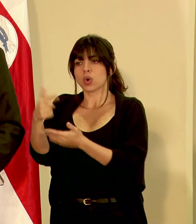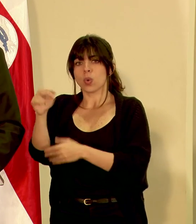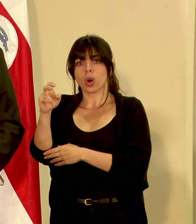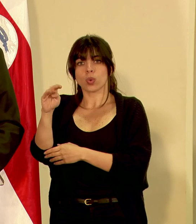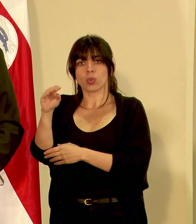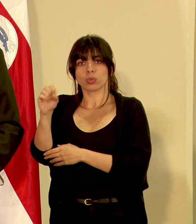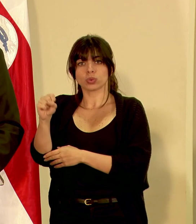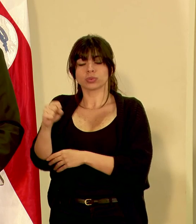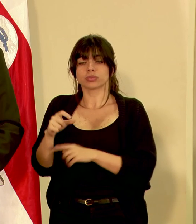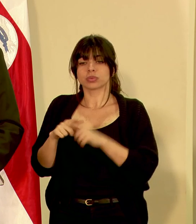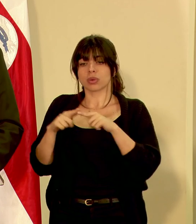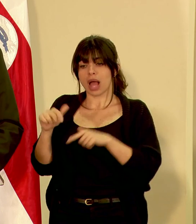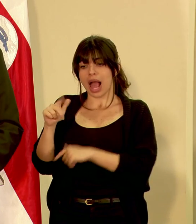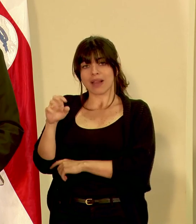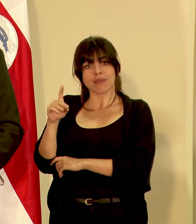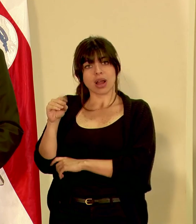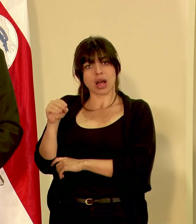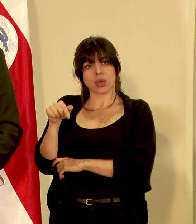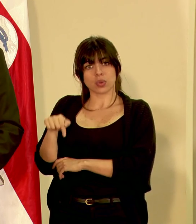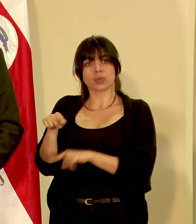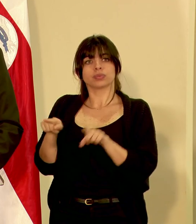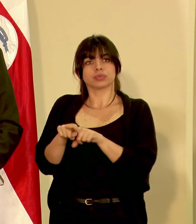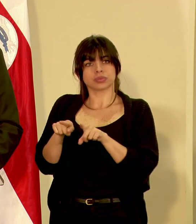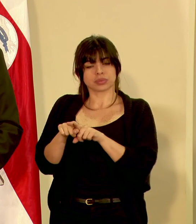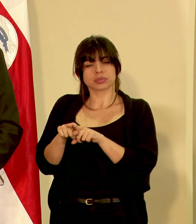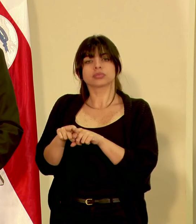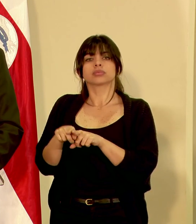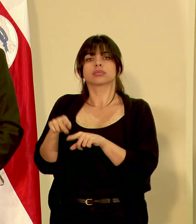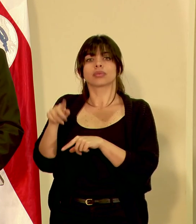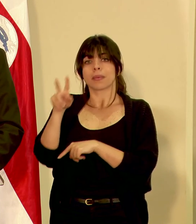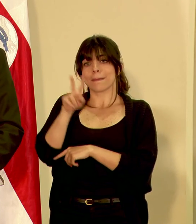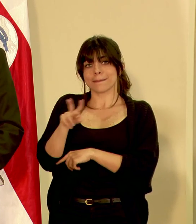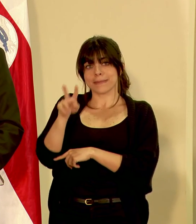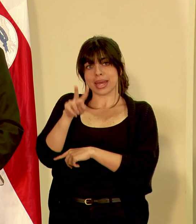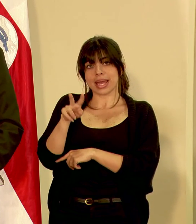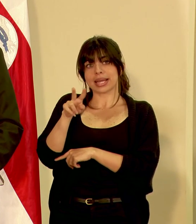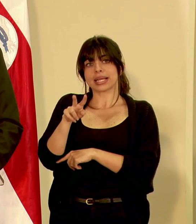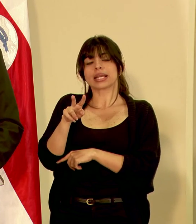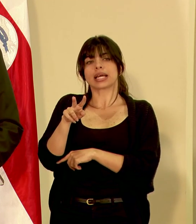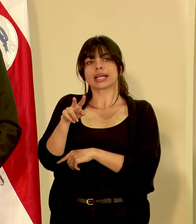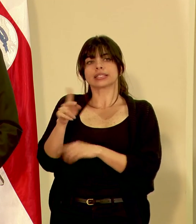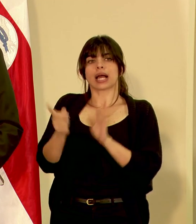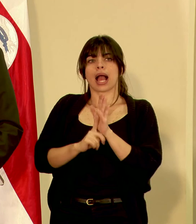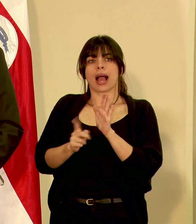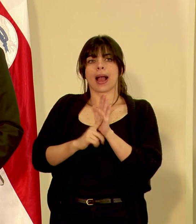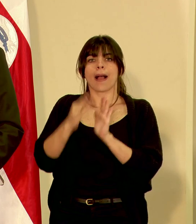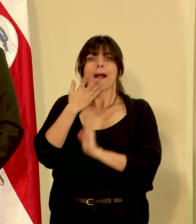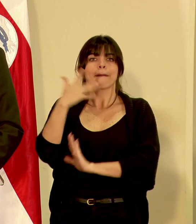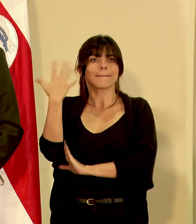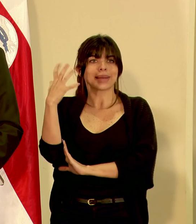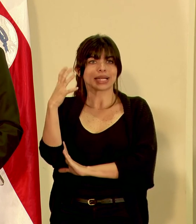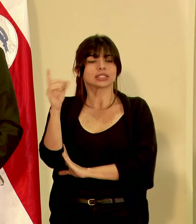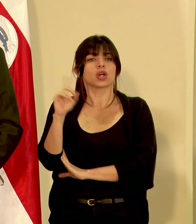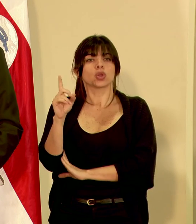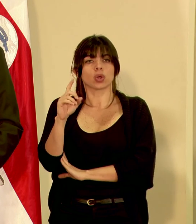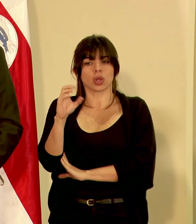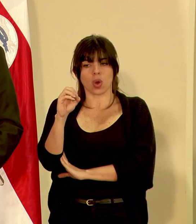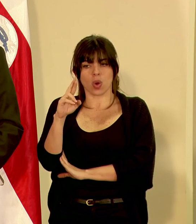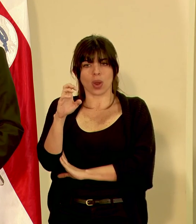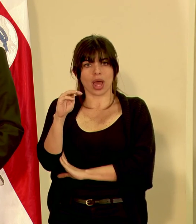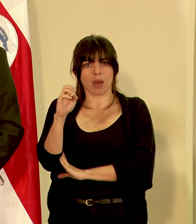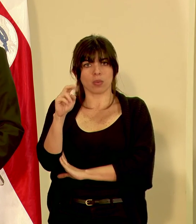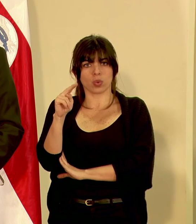en la zona de Alvarado. También, pues, el día viernes habíamos elevado a alerta amarilla el Cantón de Oramuno.